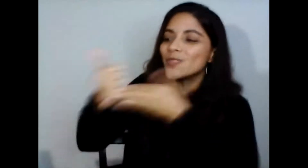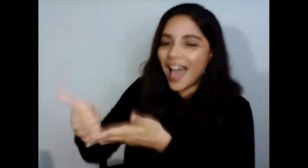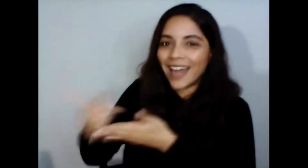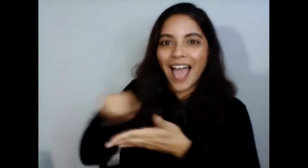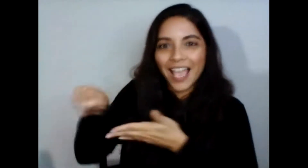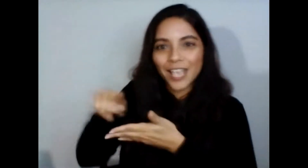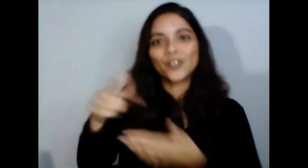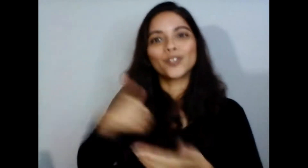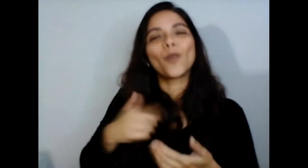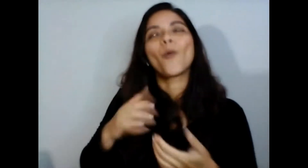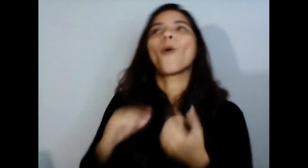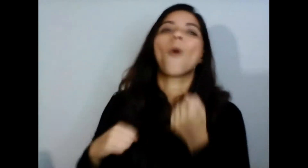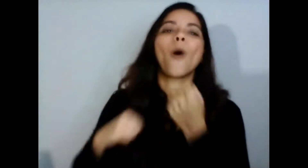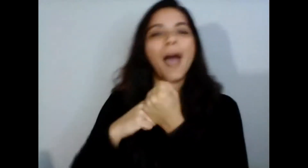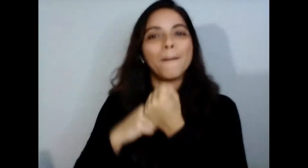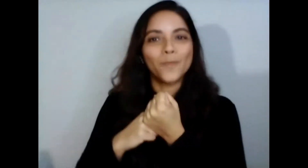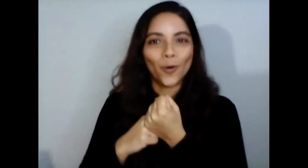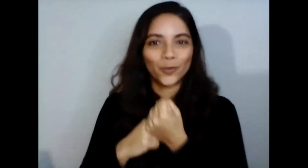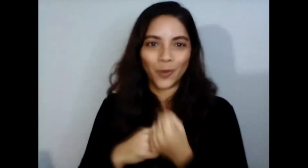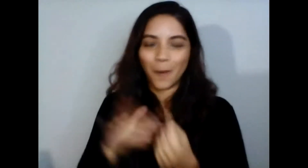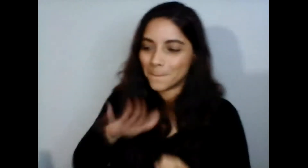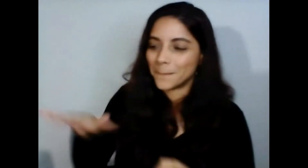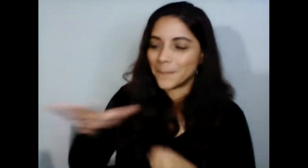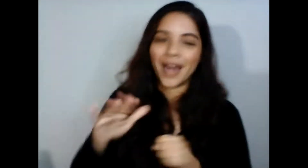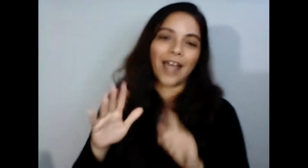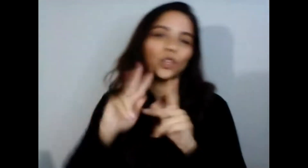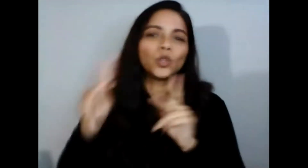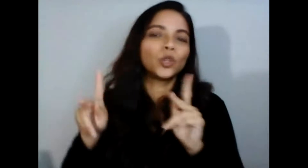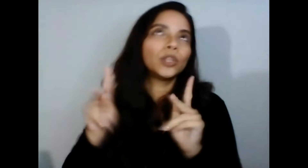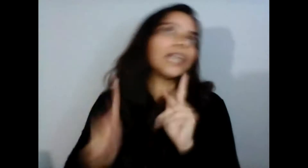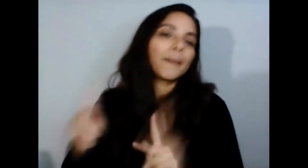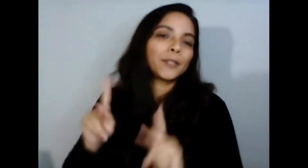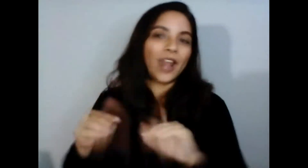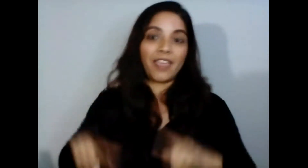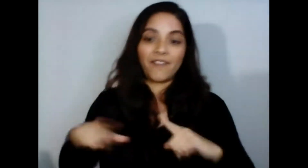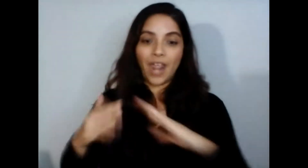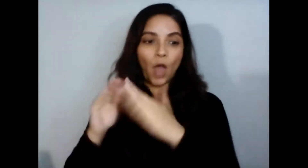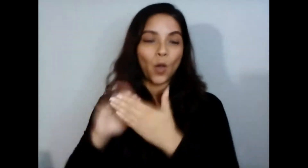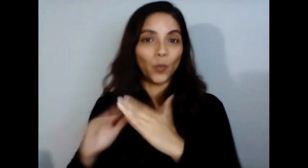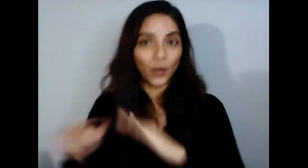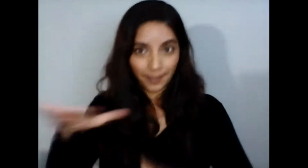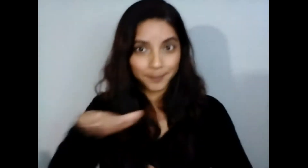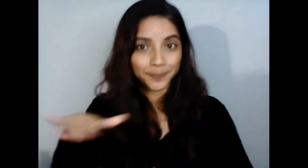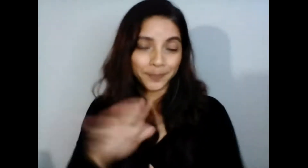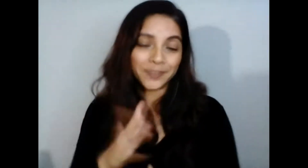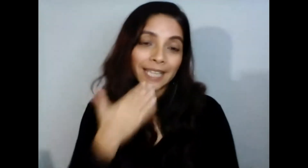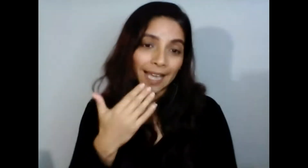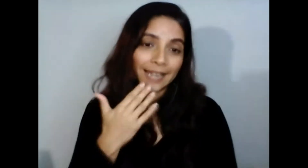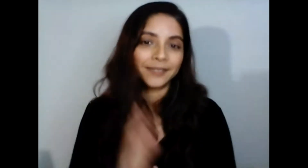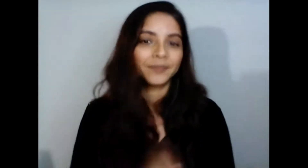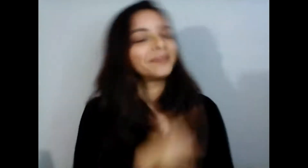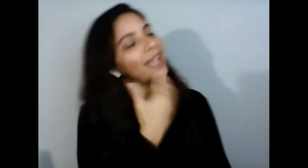ideal para líderes y liderazas como usted que dicen presente por su gente gracias